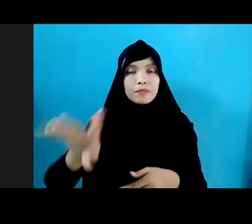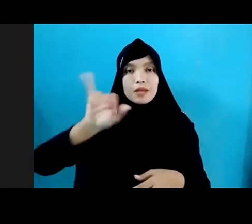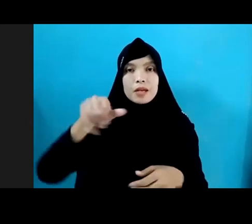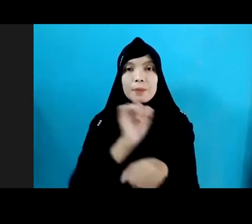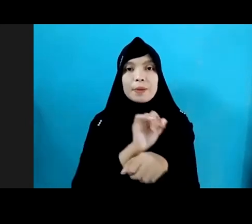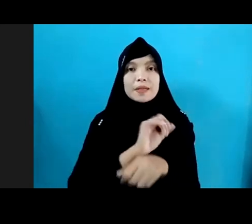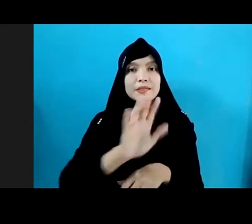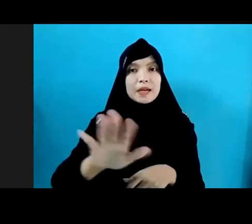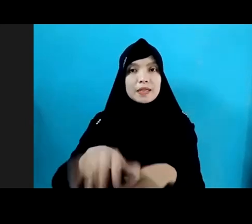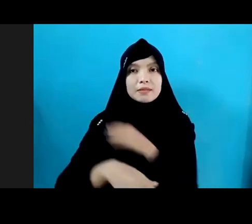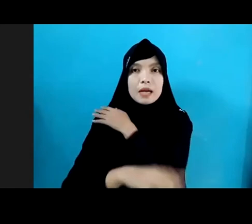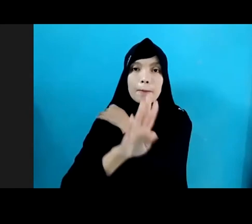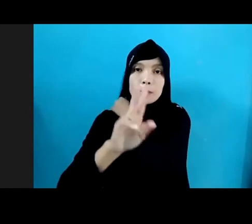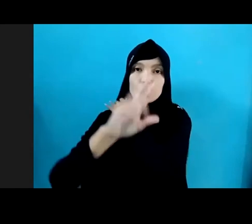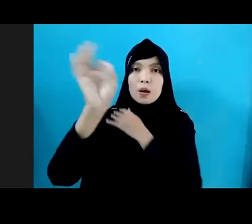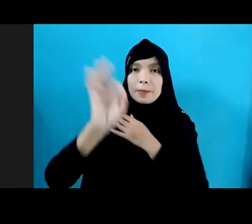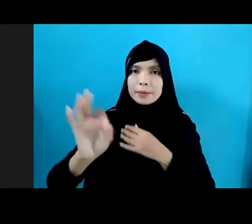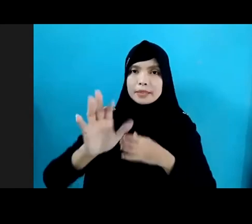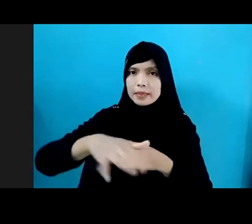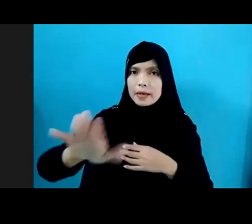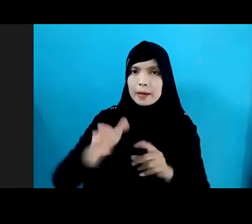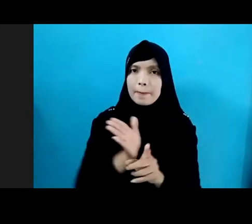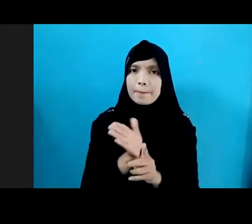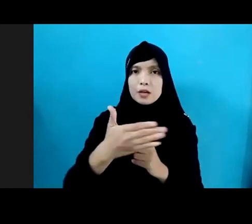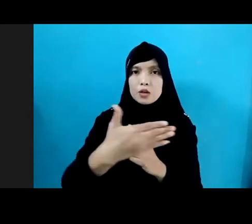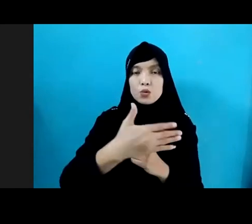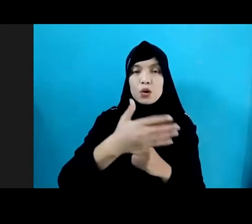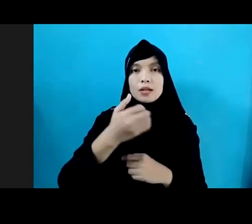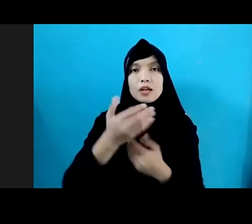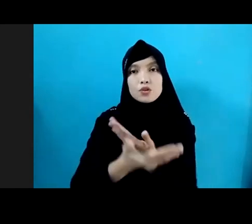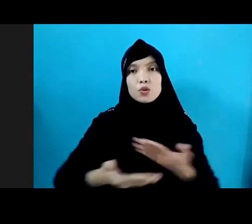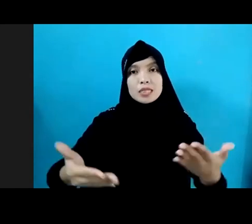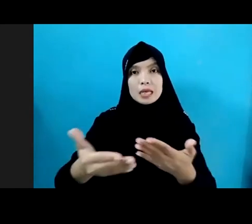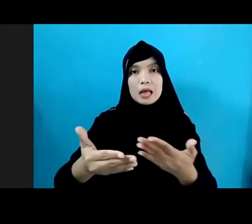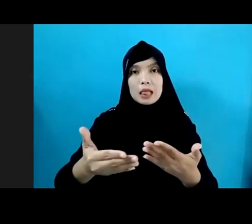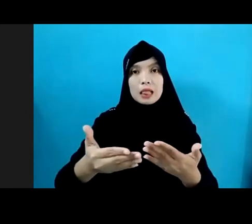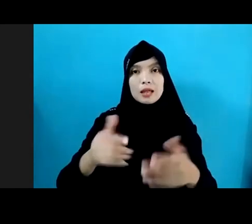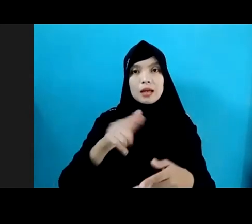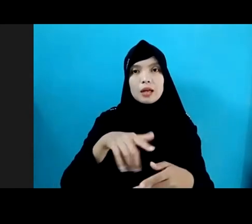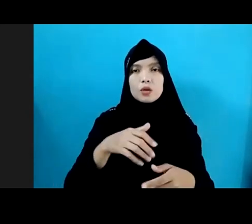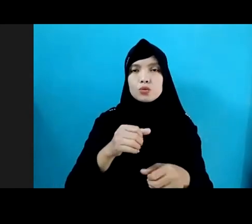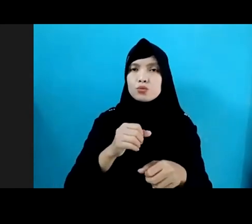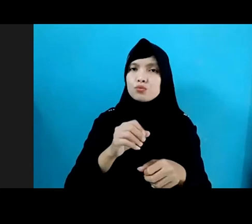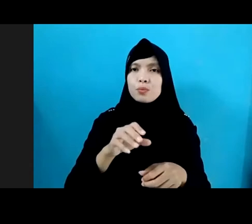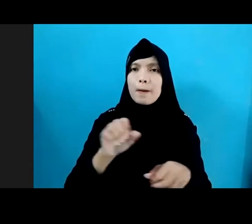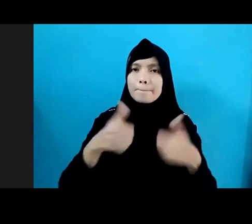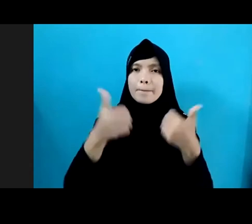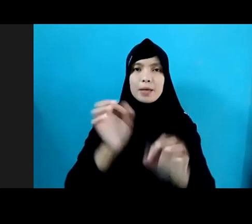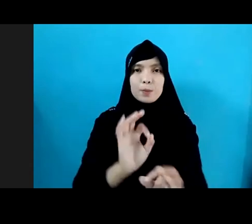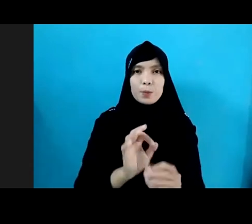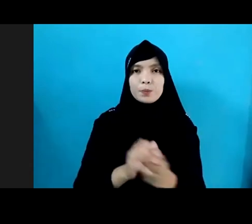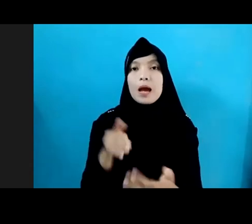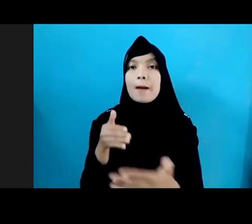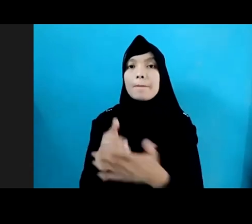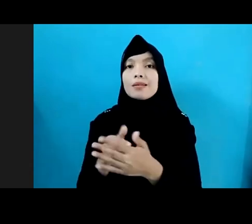Persen Responden Menyatakan Pelindungan Sosial Di Daerah Mereka Belum Terlaksana Dengan Baik Adapun Hambatannya